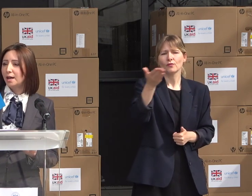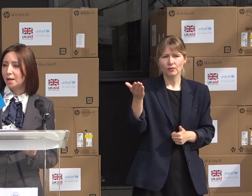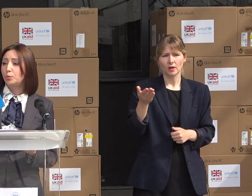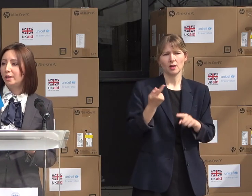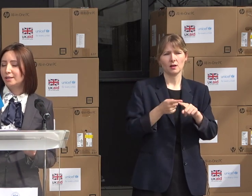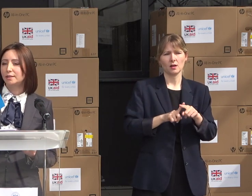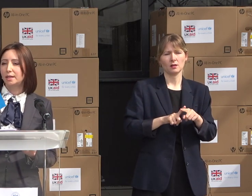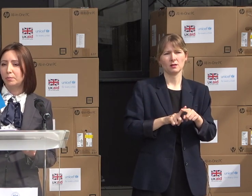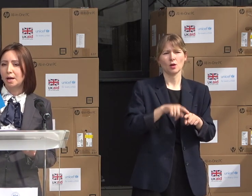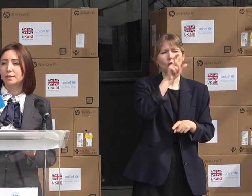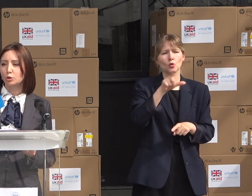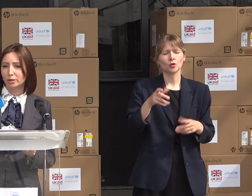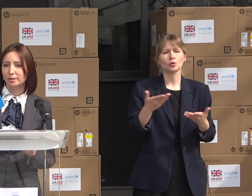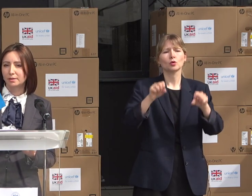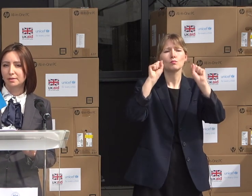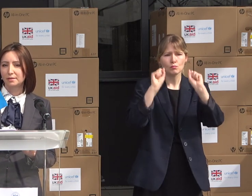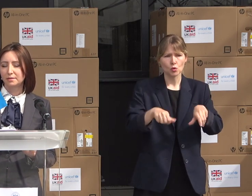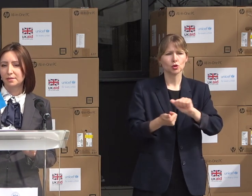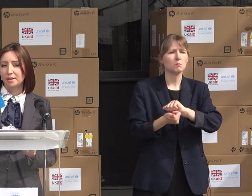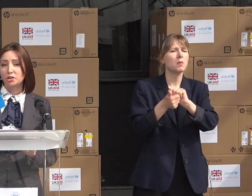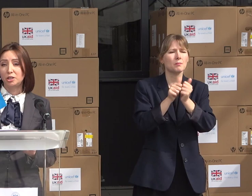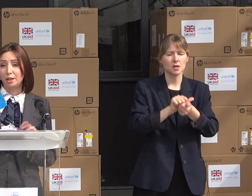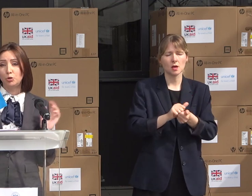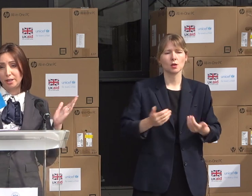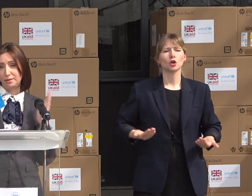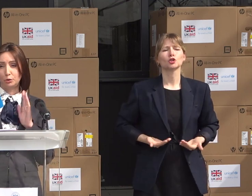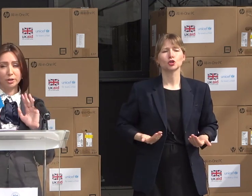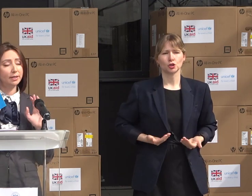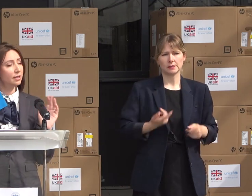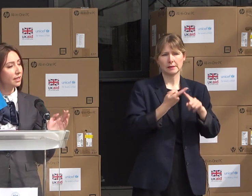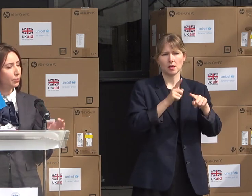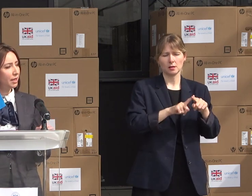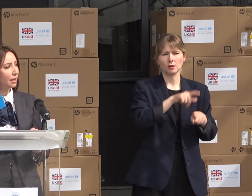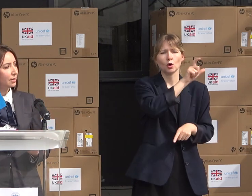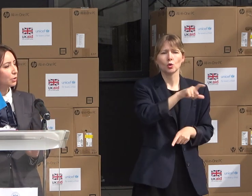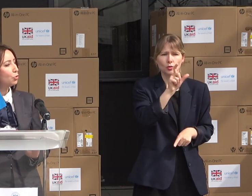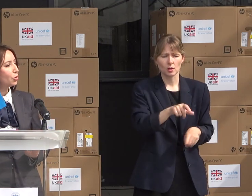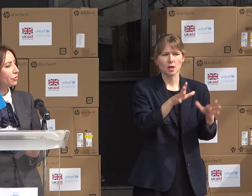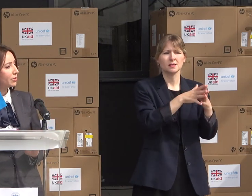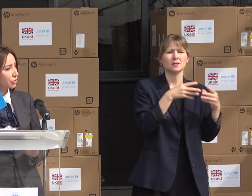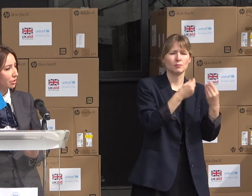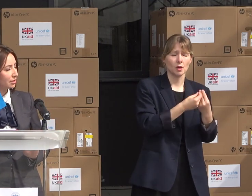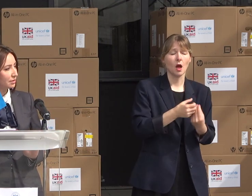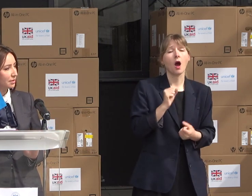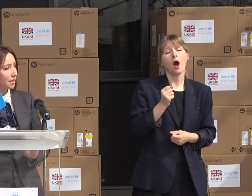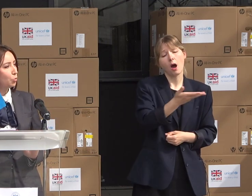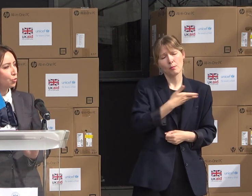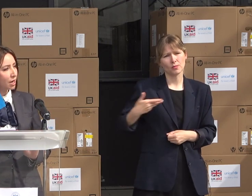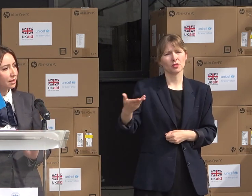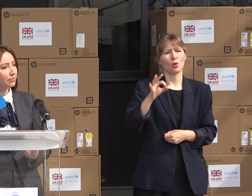care puteți schimba sorți și de noi toți depinde cum o vom face.